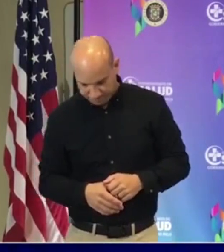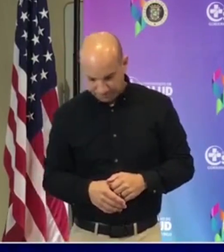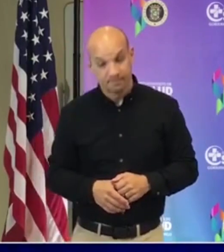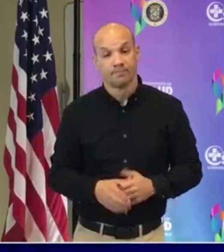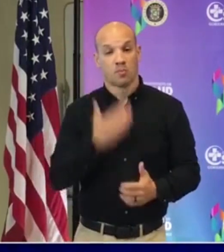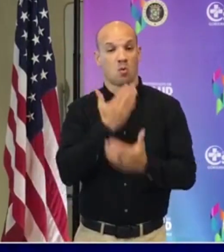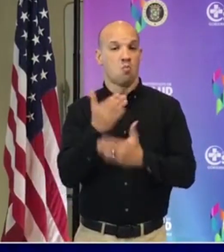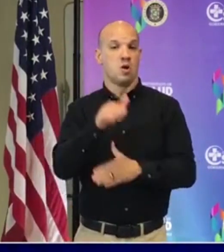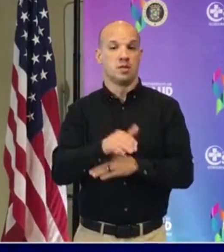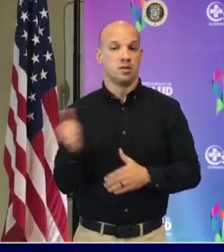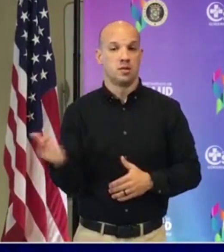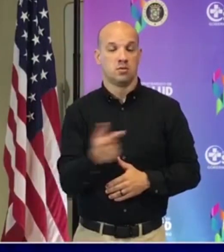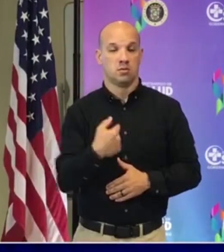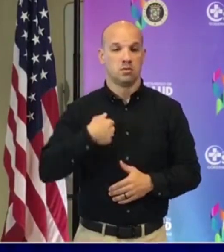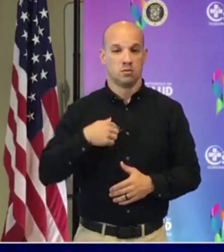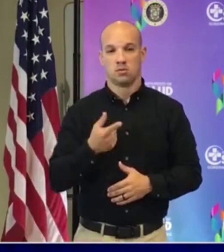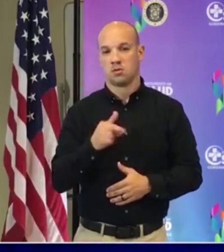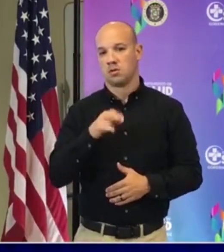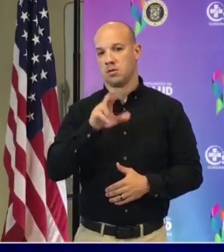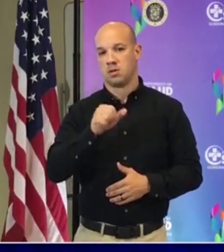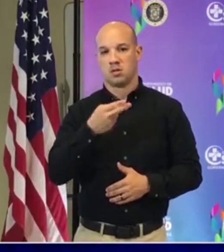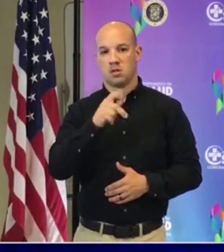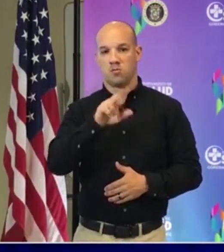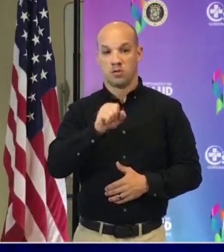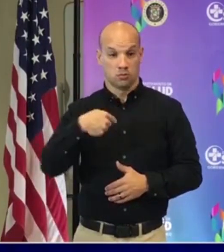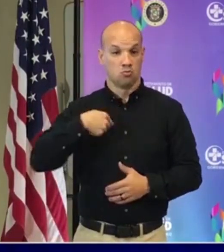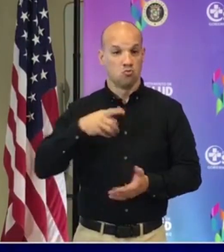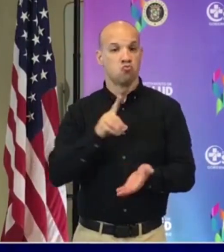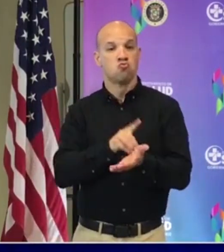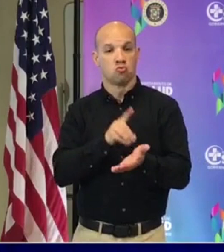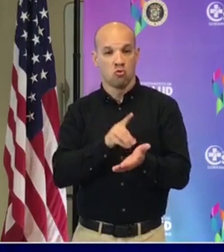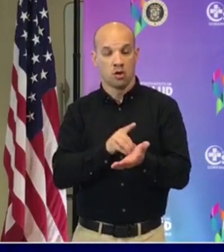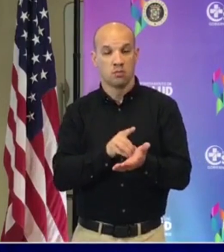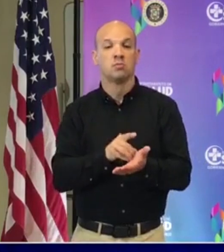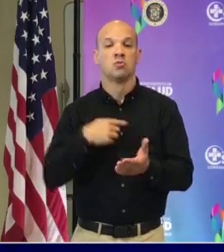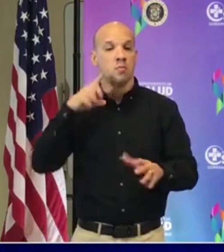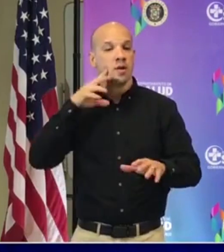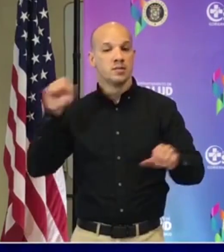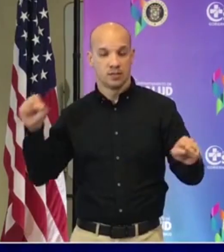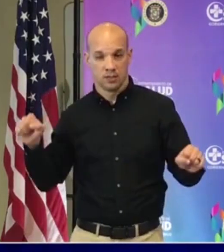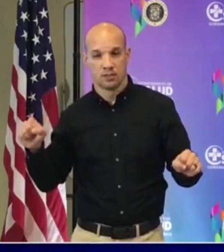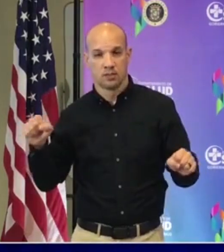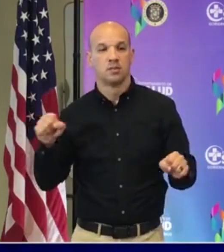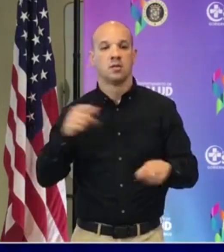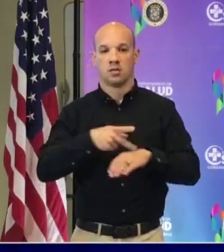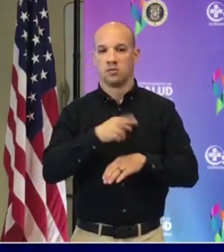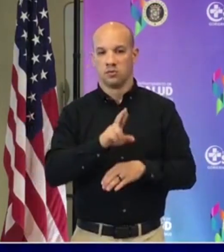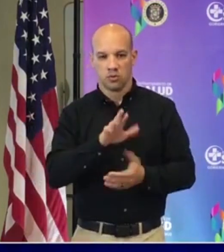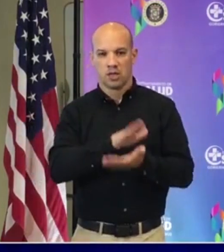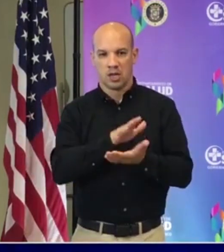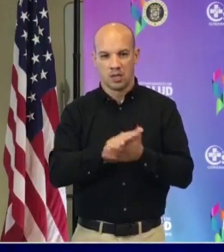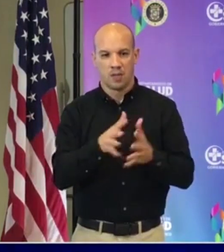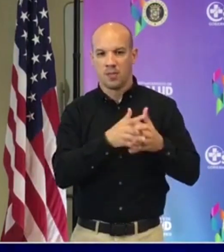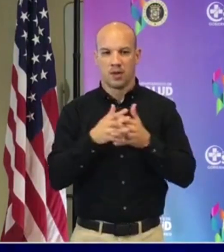Buenas tardes a todos, mi nombre es Grecia Huerta, soy pediatra y soy presidenta del capítulo de Puerto Rico de la Academia Americana de Pediatría.